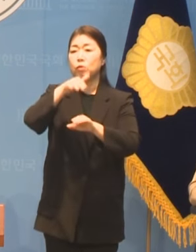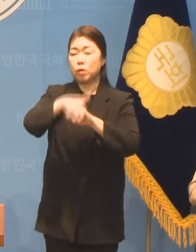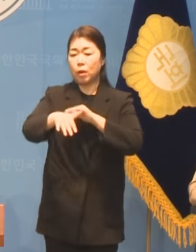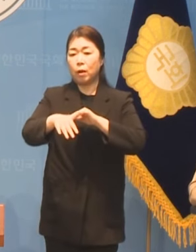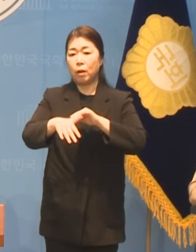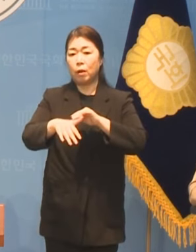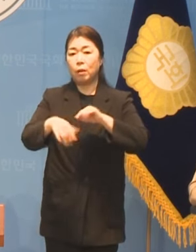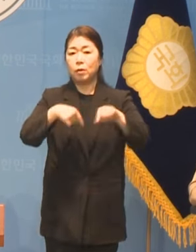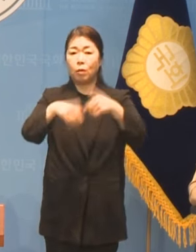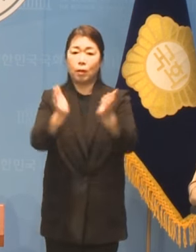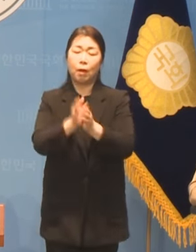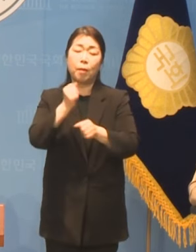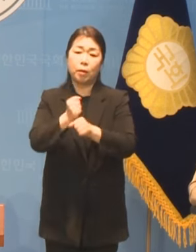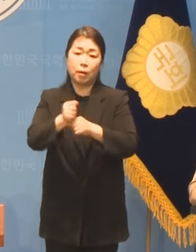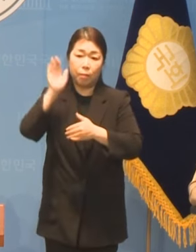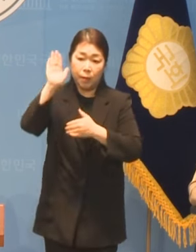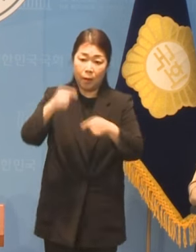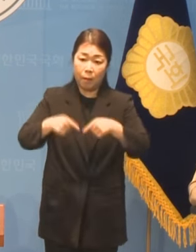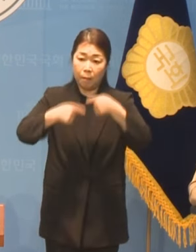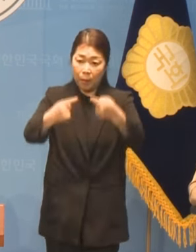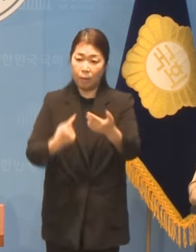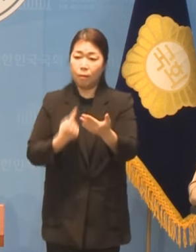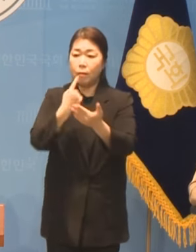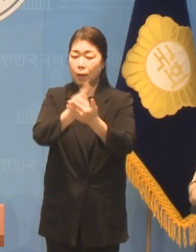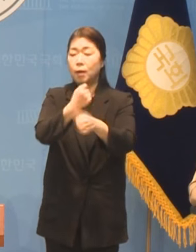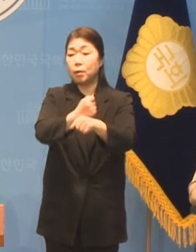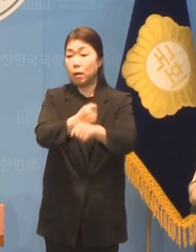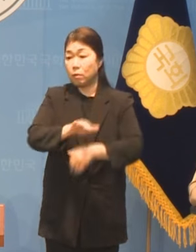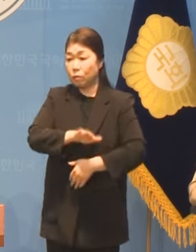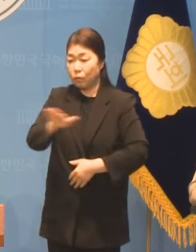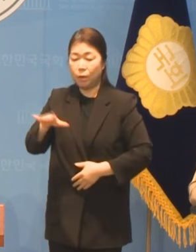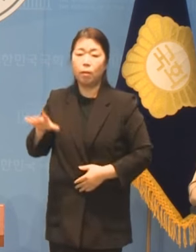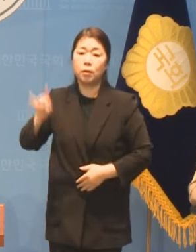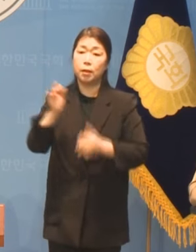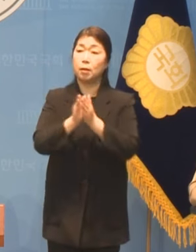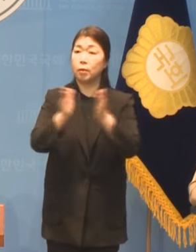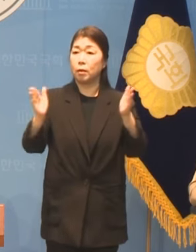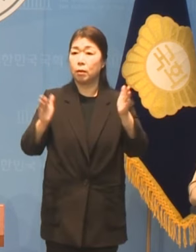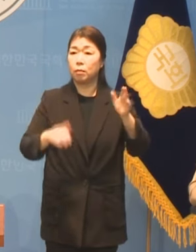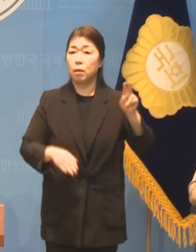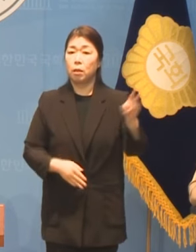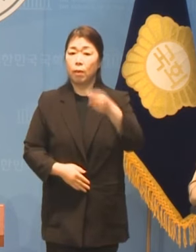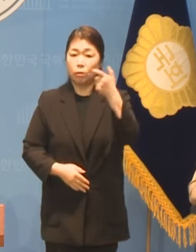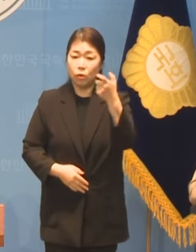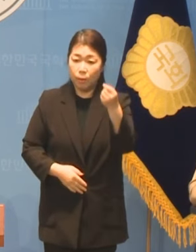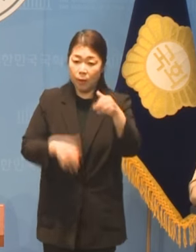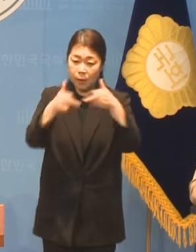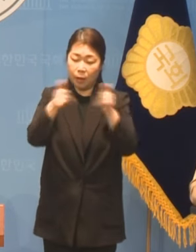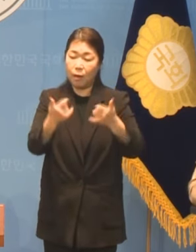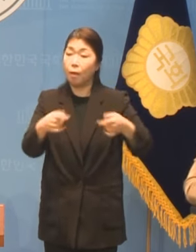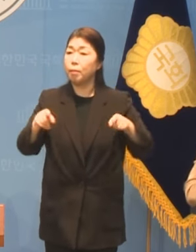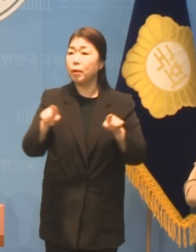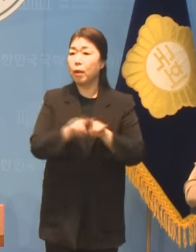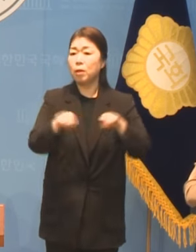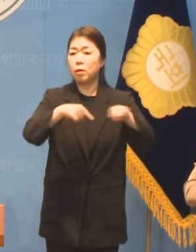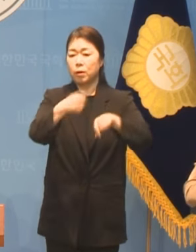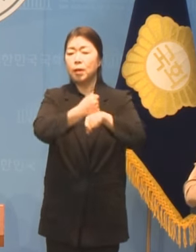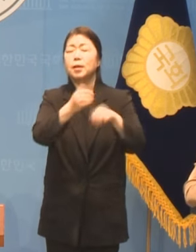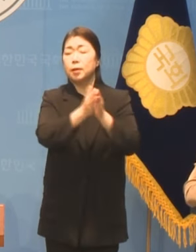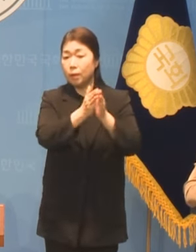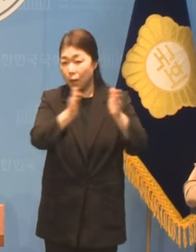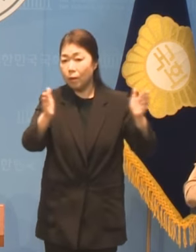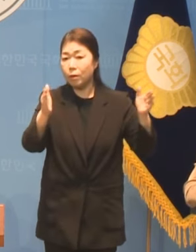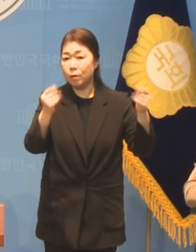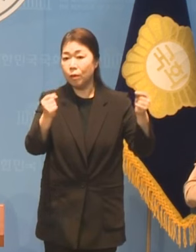동참하겠습니다 여기 모인 우리부터 시작하겠습니다 260만 장애인과 함께할 수 있는 정치를 시작해